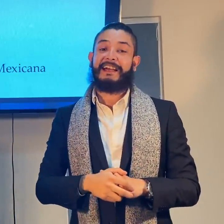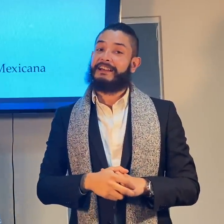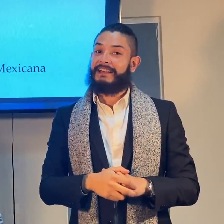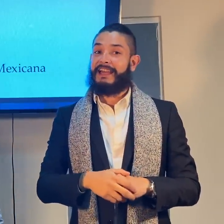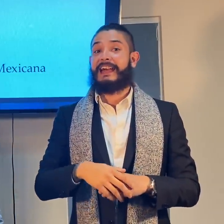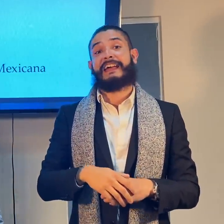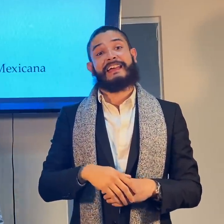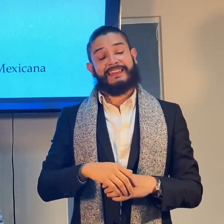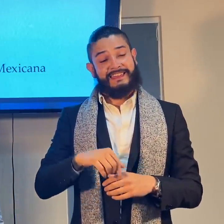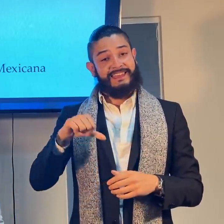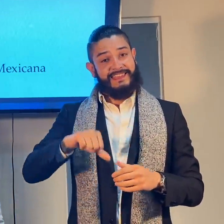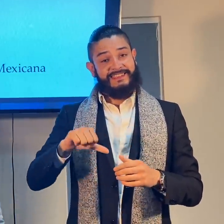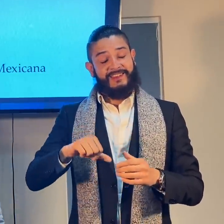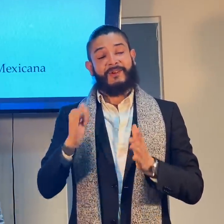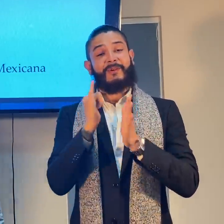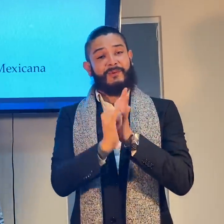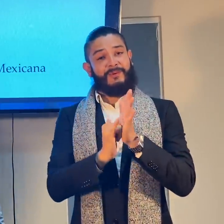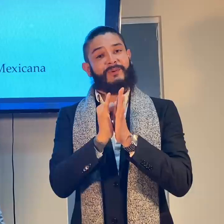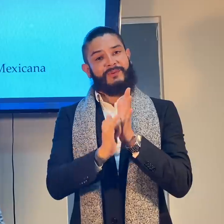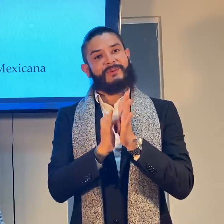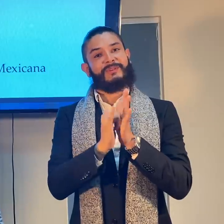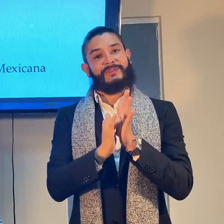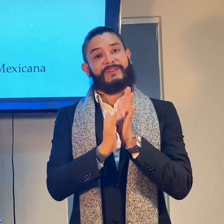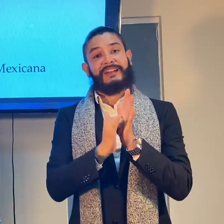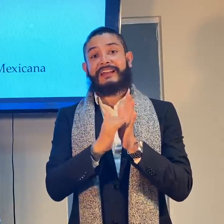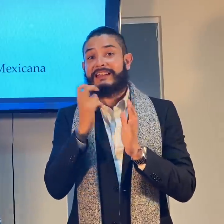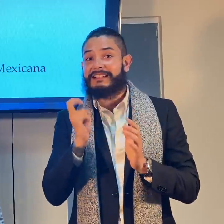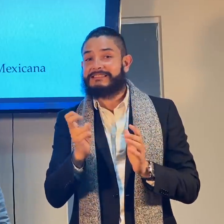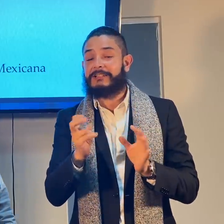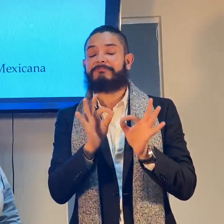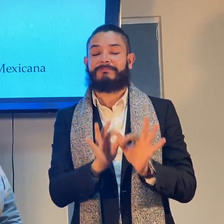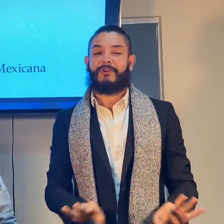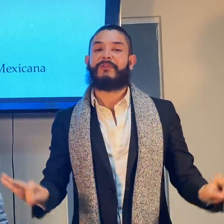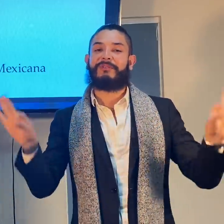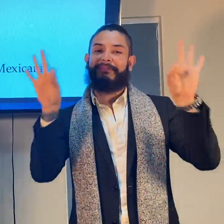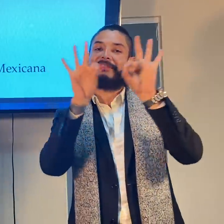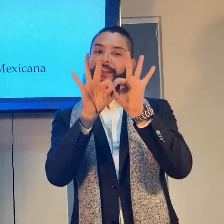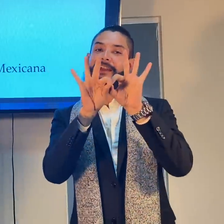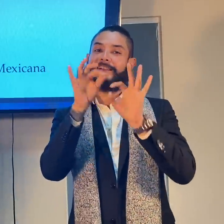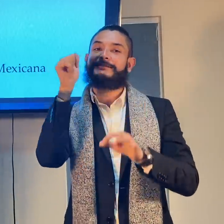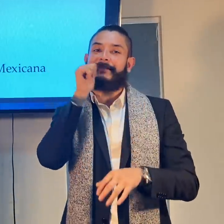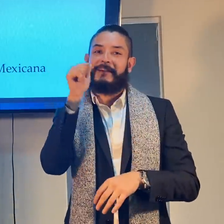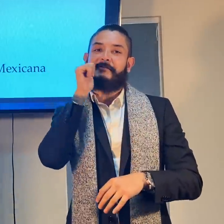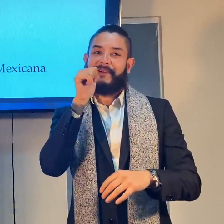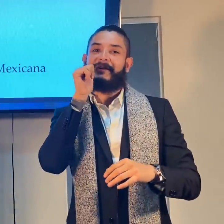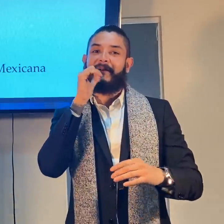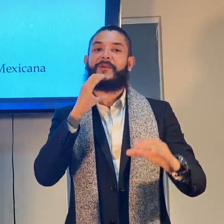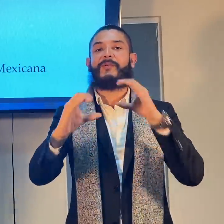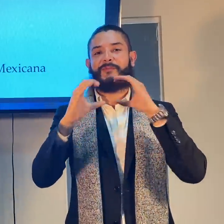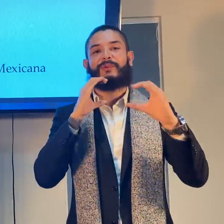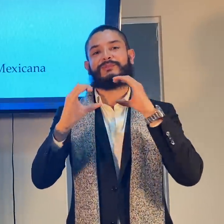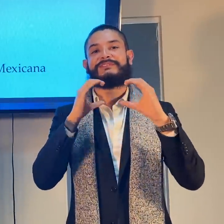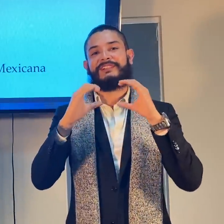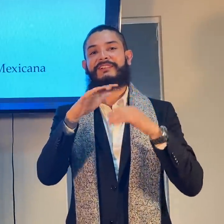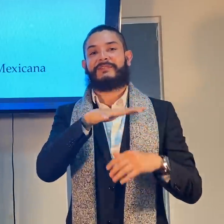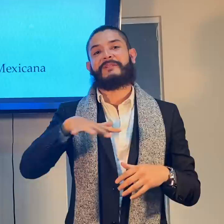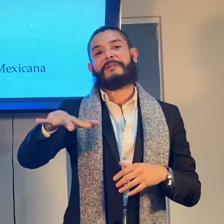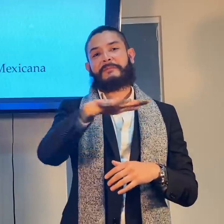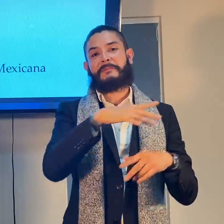van a poder tener ustedes. Entonces, hoy aquí en YouTube, estamos a explicar que es muy importante la